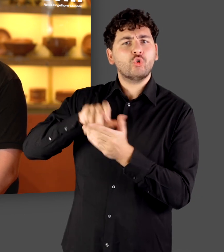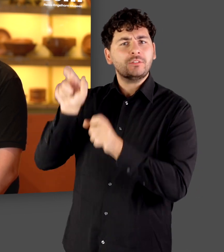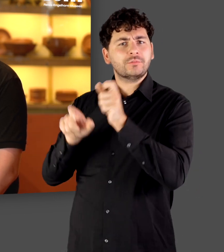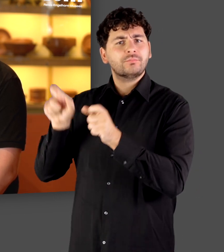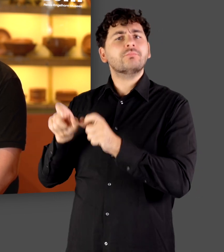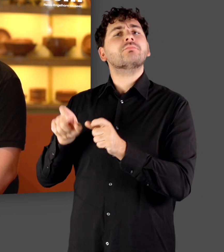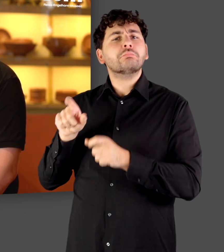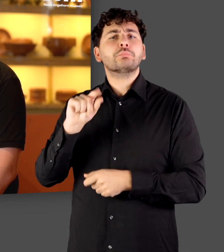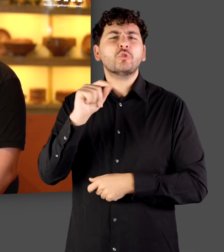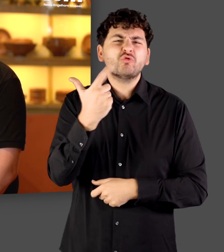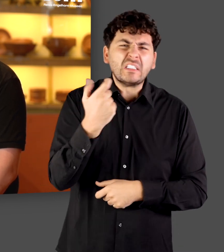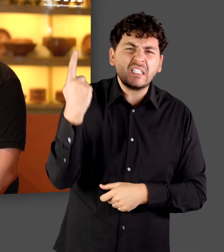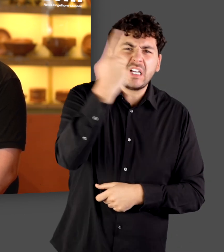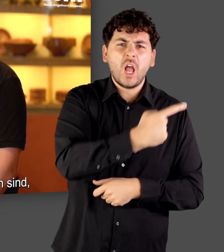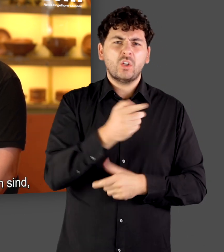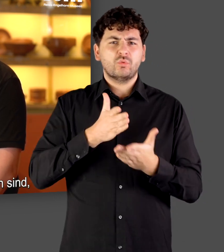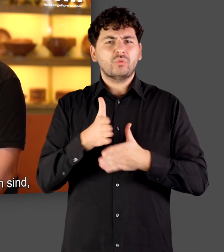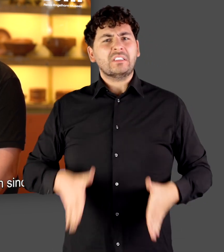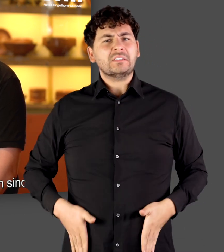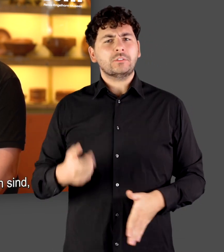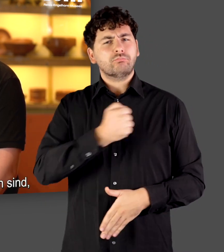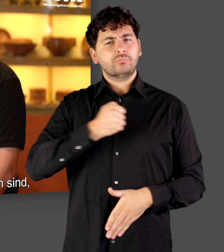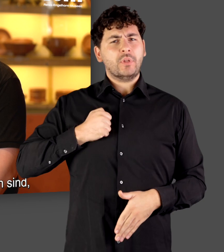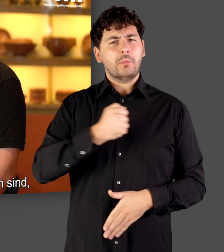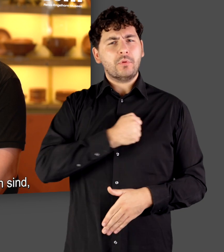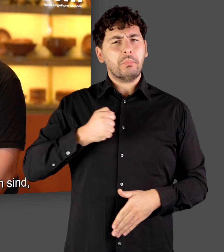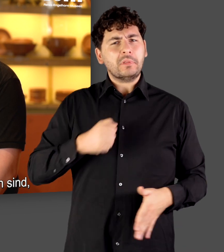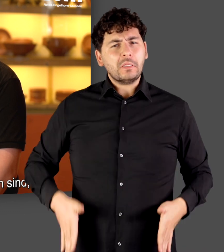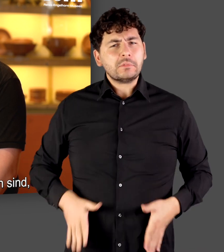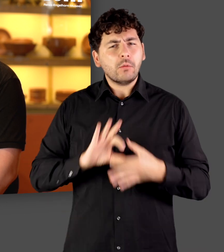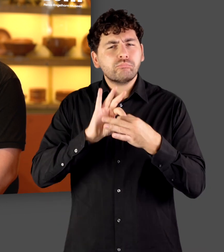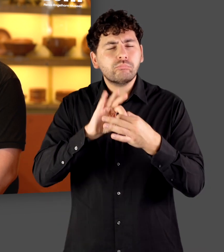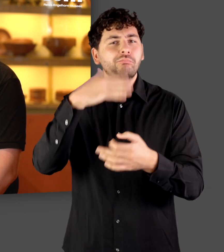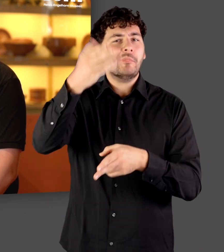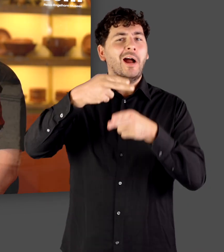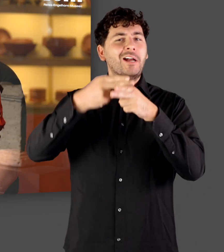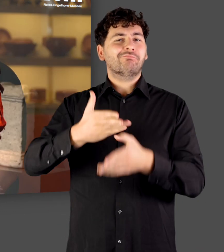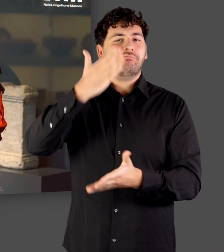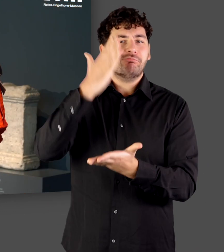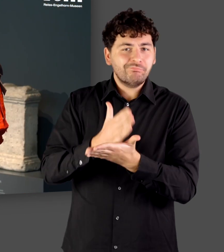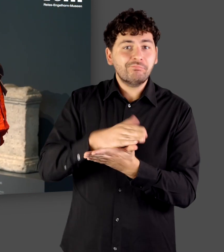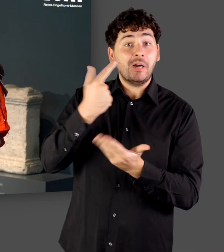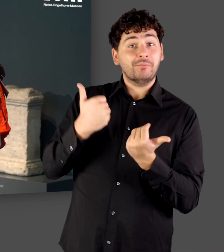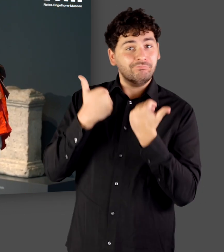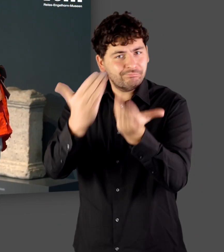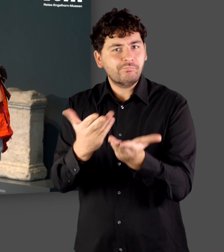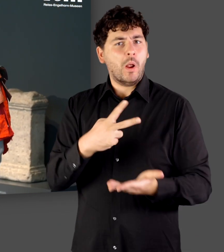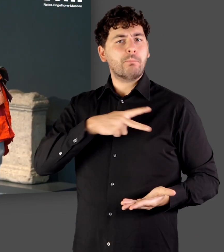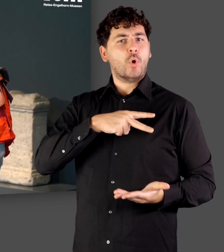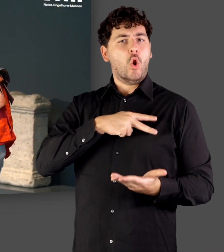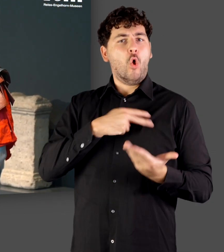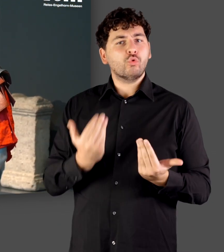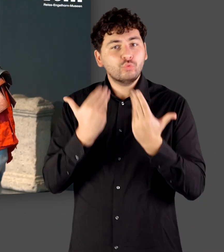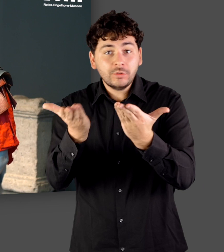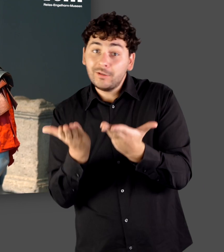meistens etwa 20-jährigen Dienst aus dem Militärdienst ausgeschieden sind, dann mit Land zu belohnen und deren